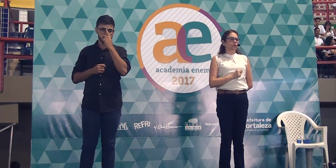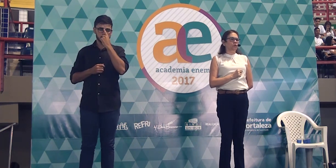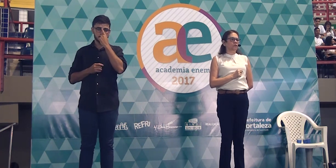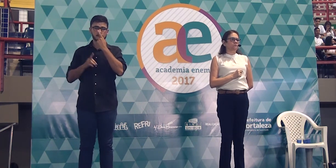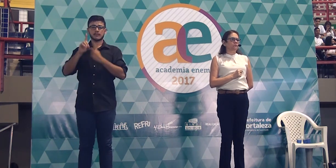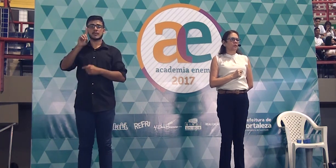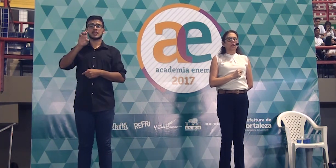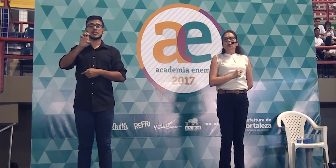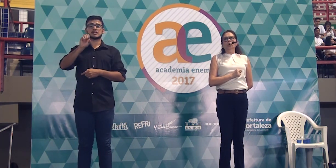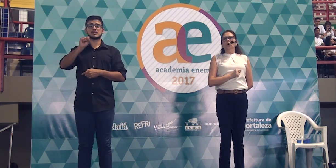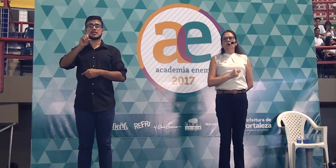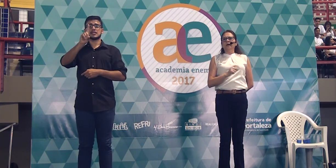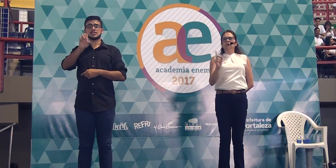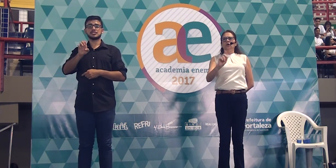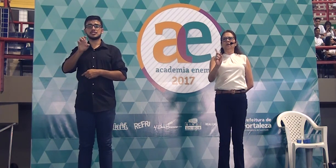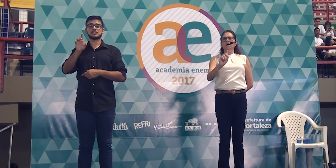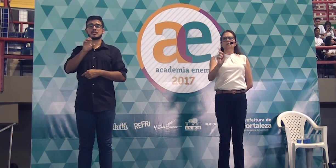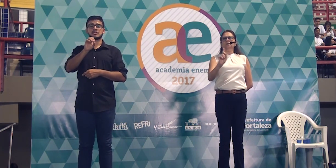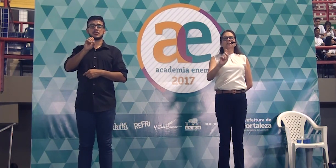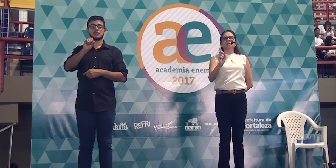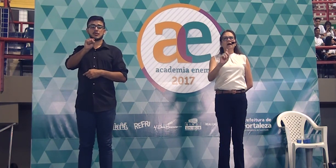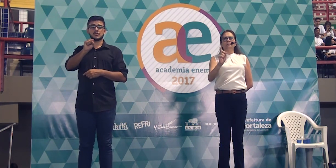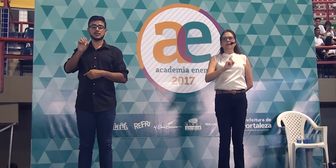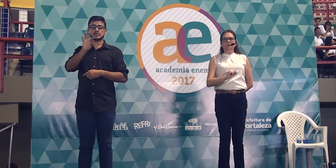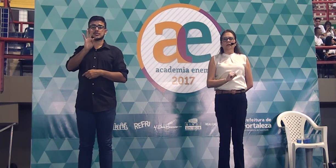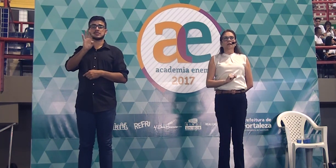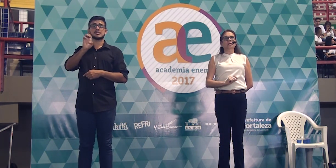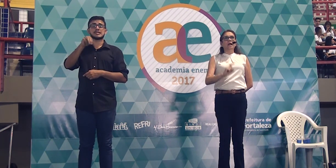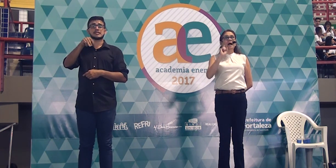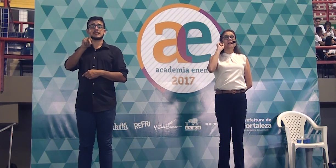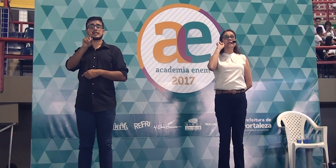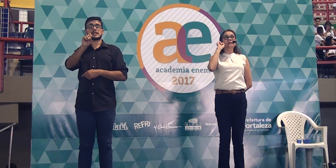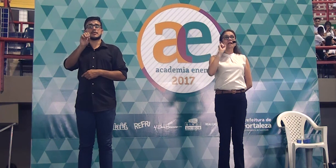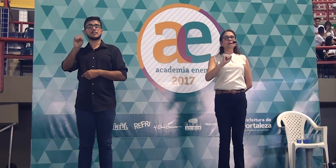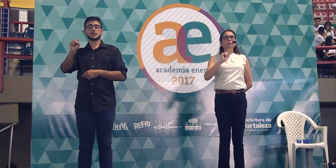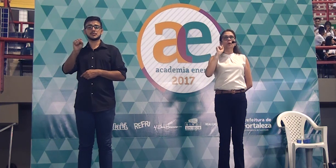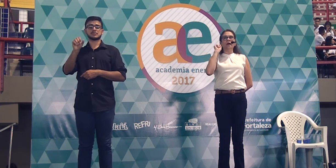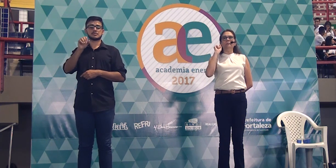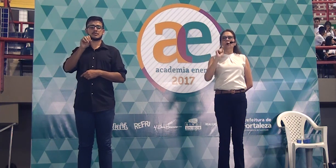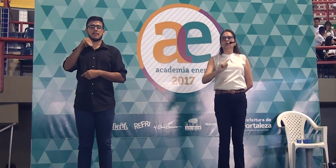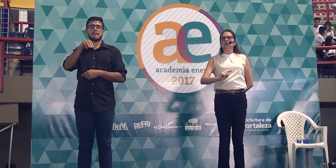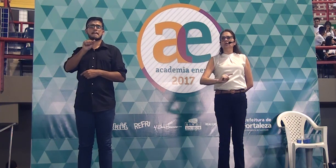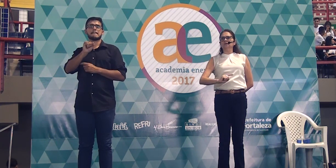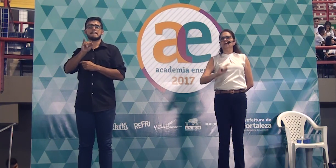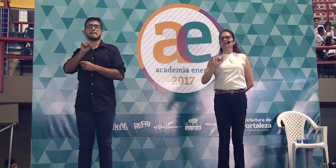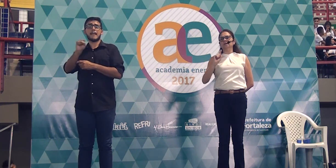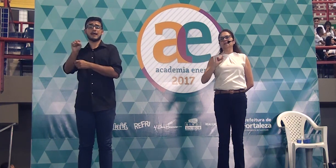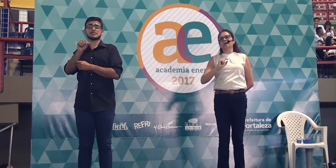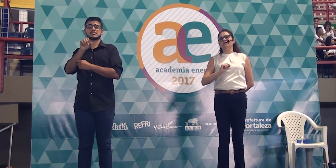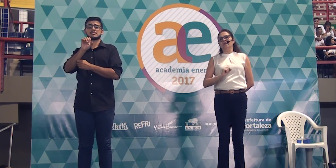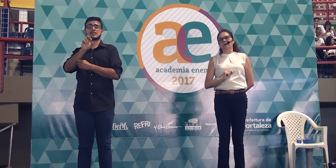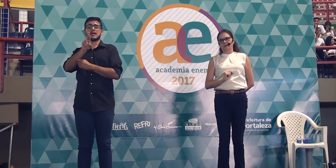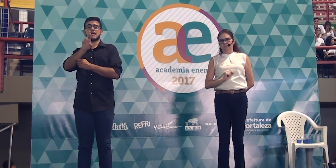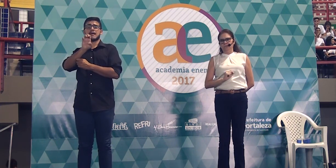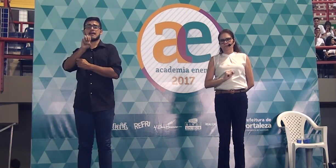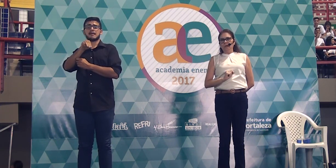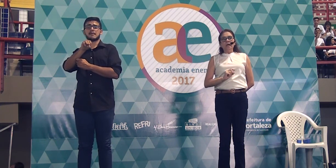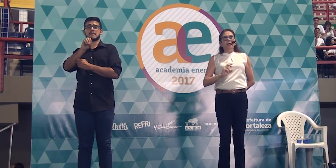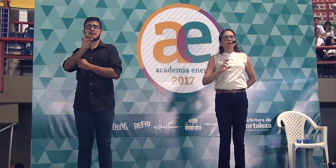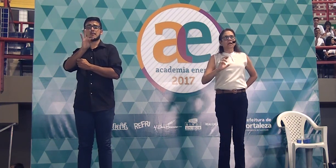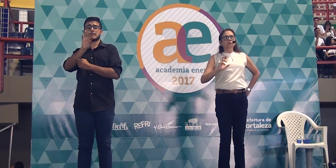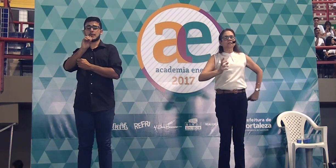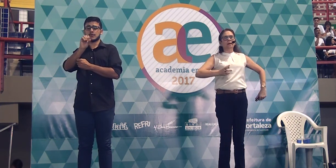remotos, o corretor não sabe a que tempo remoto você se refere.